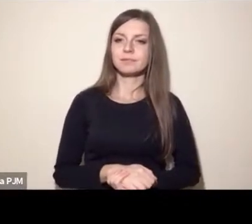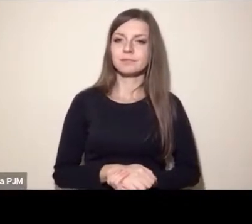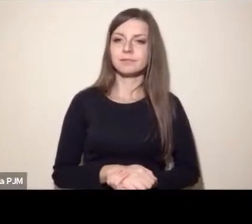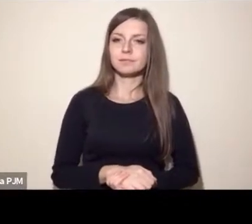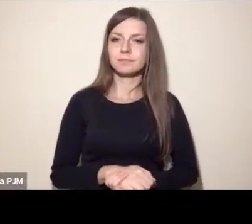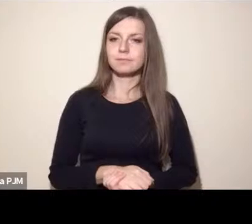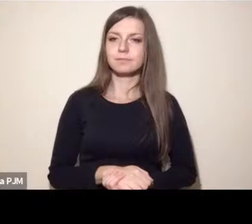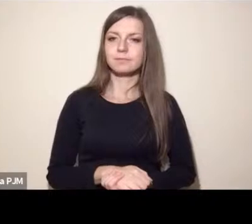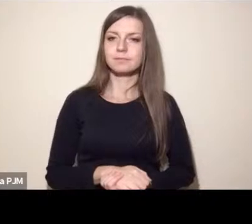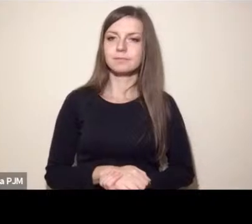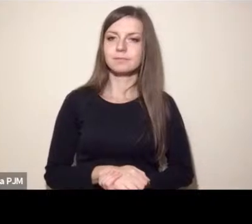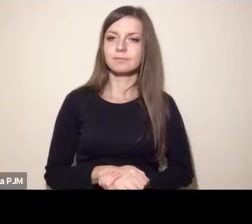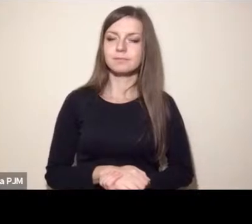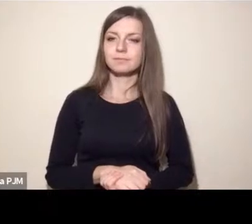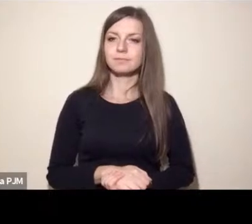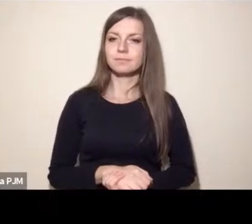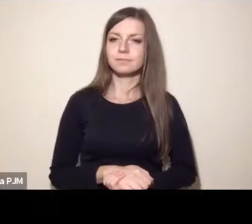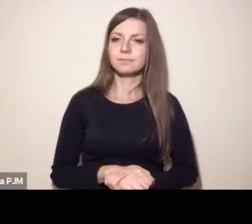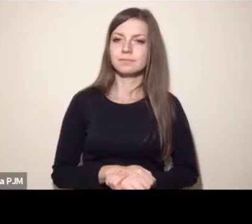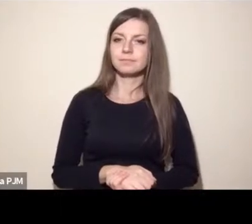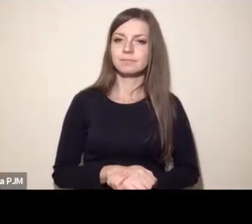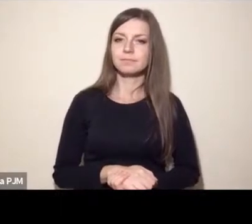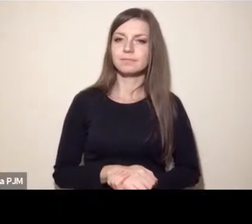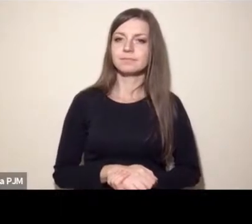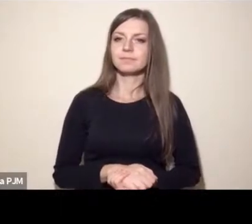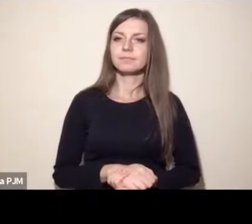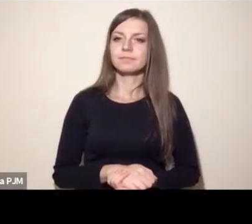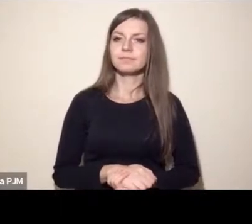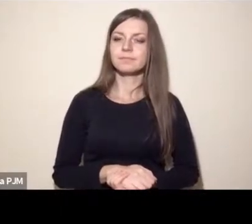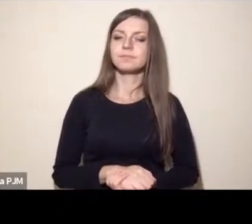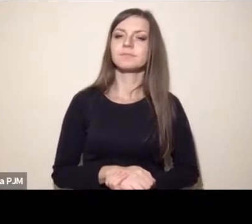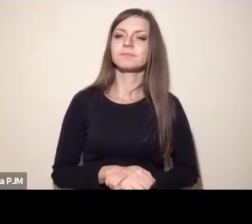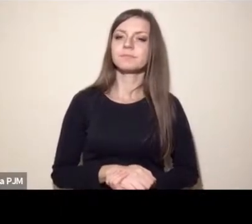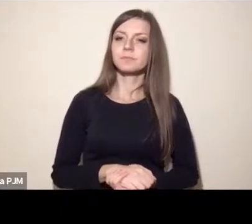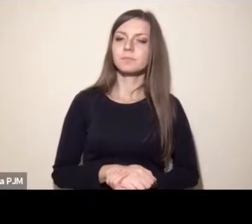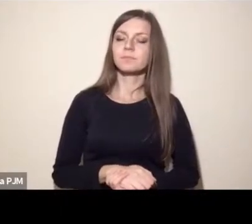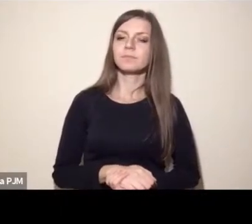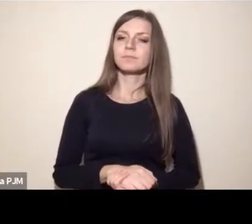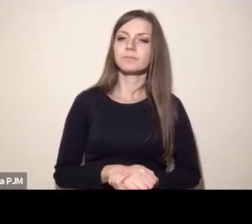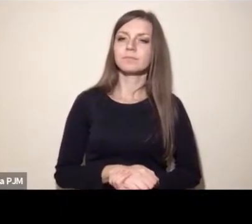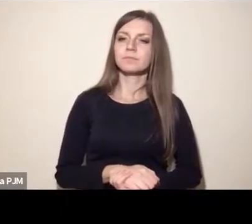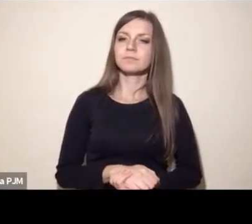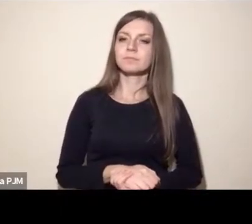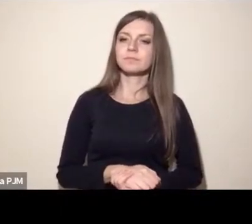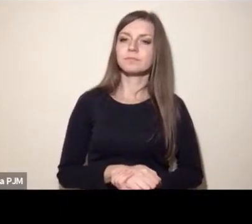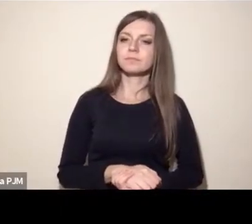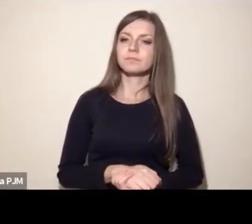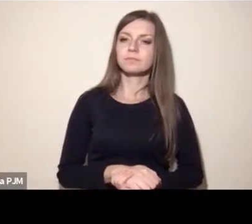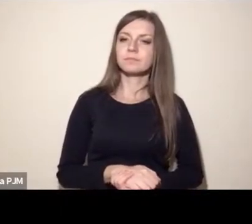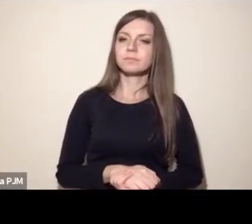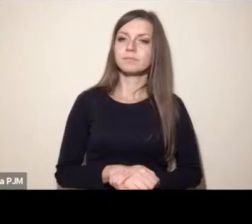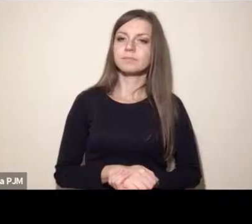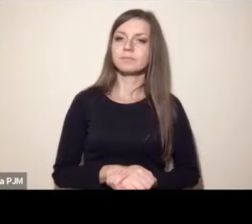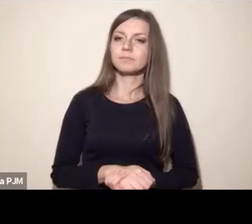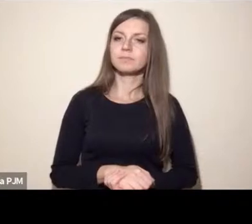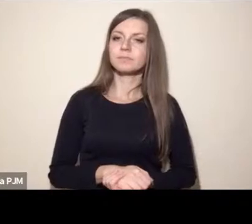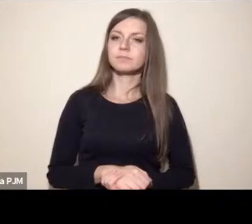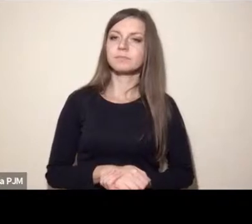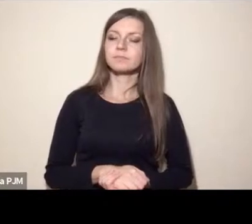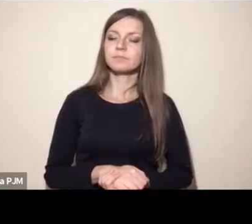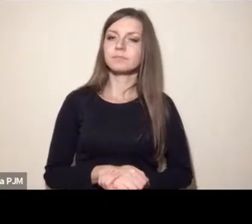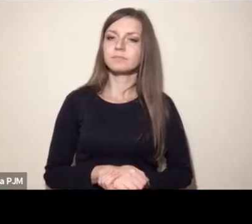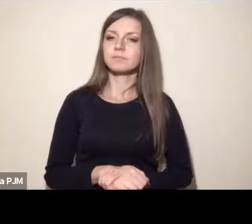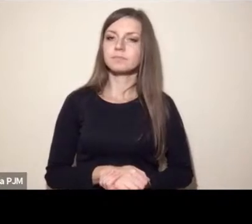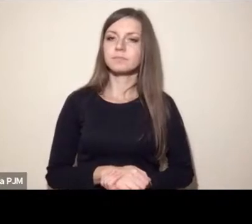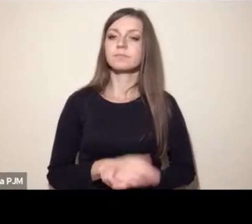konieczne byłoby tutaj rozszerzanie dyskursu, czyli wyprowadzanie poza strefę społecznego komfortu i